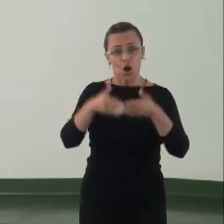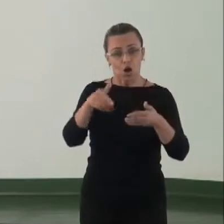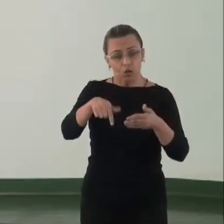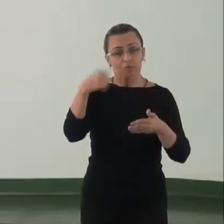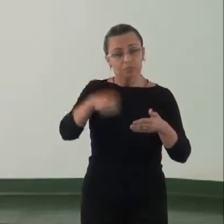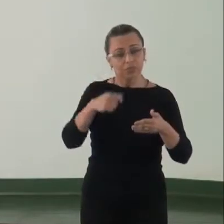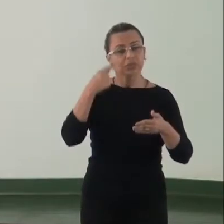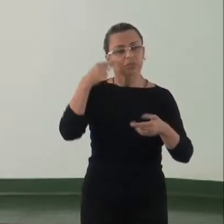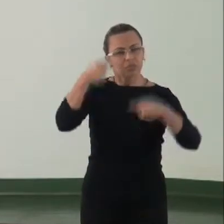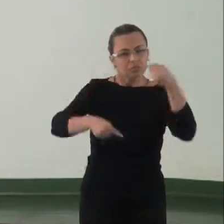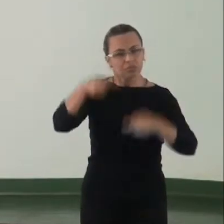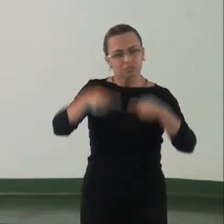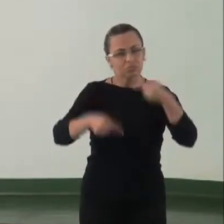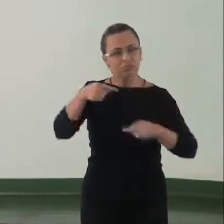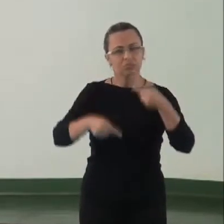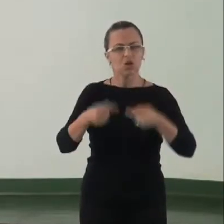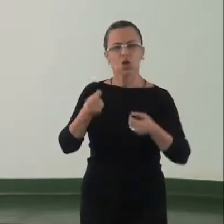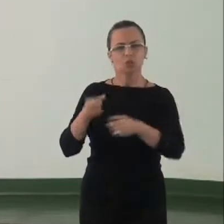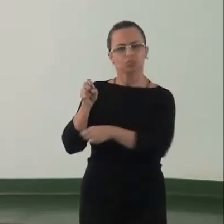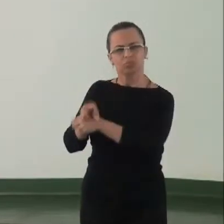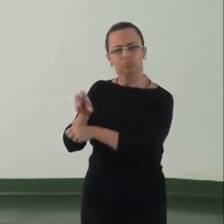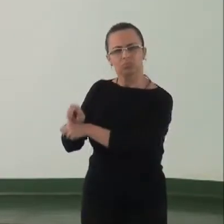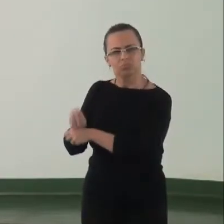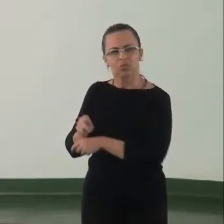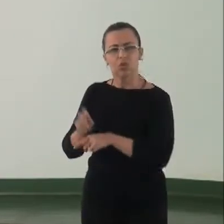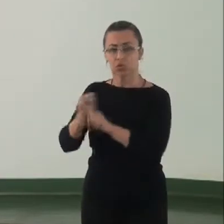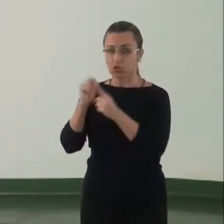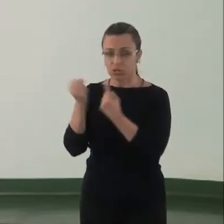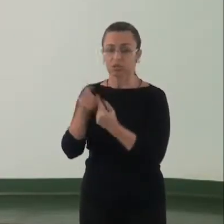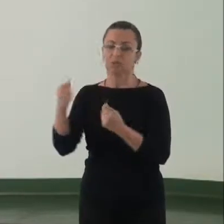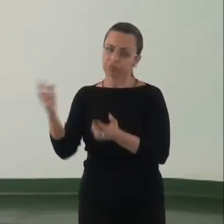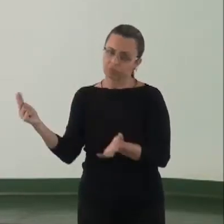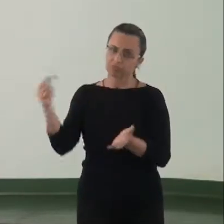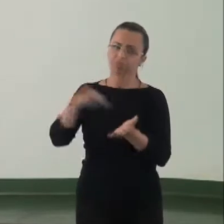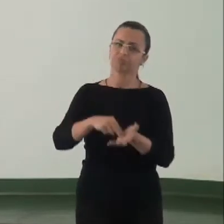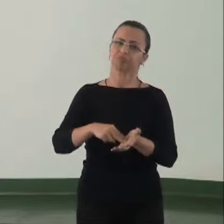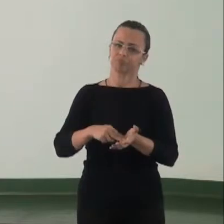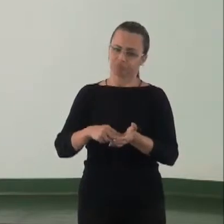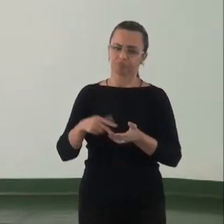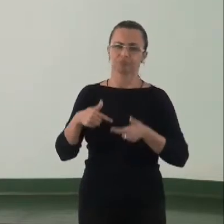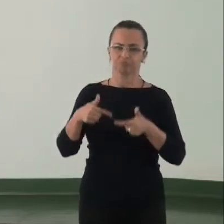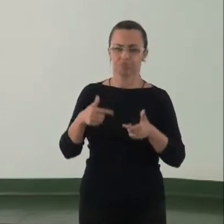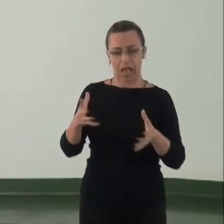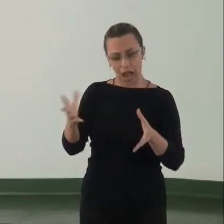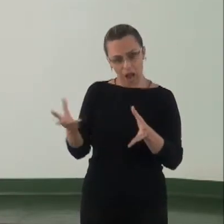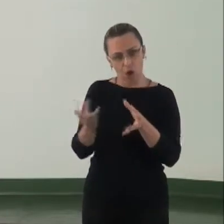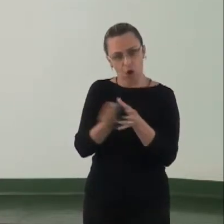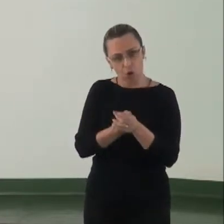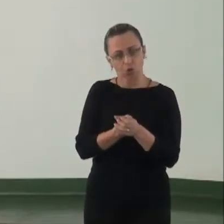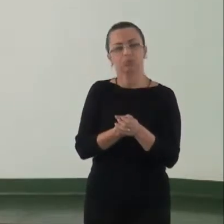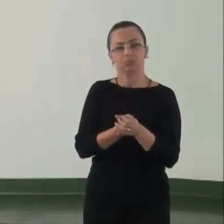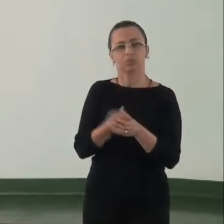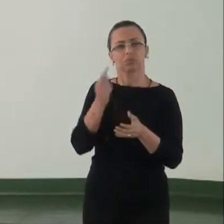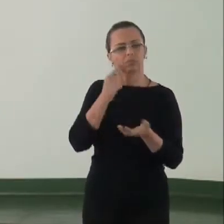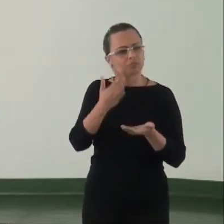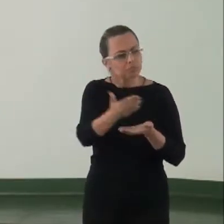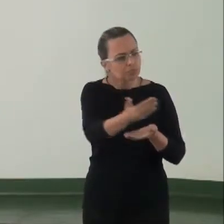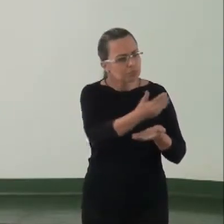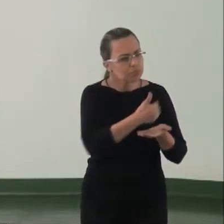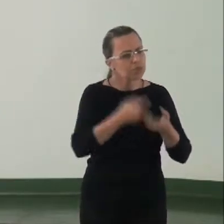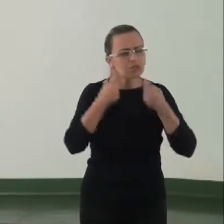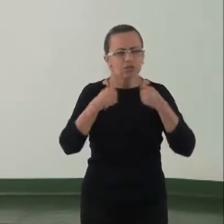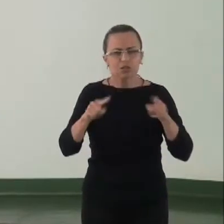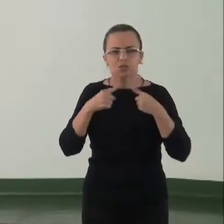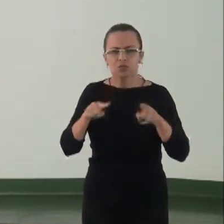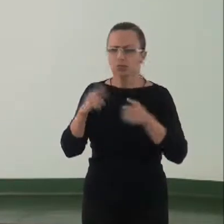agrotóxicos onde a sociedade seja protagonista do processo, se sinta acolhida, para colher subsídios, denúncias